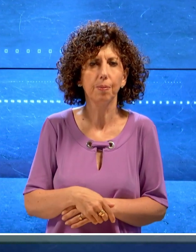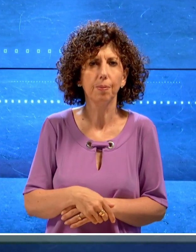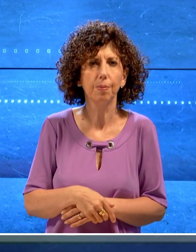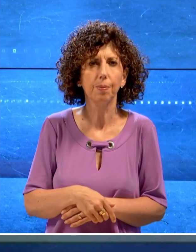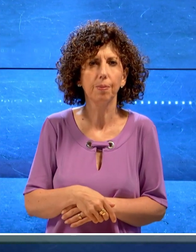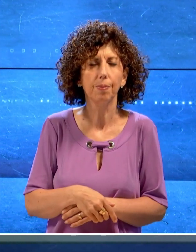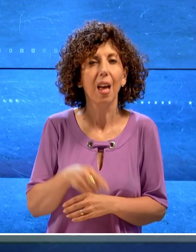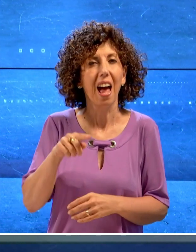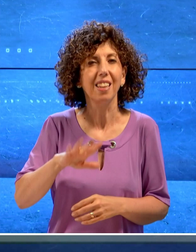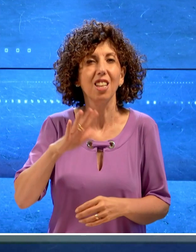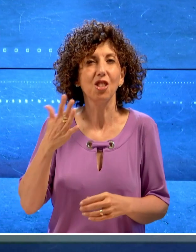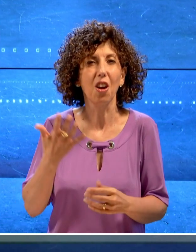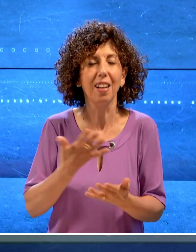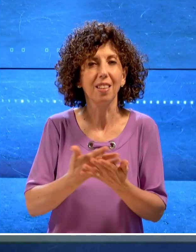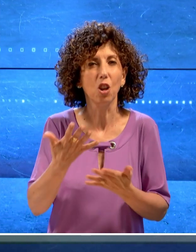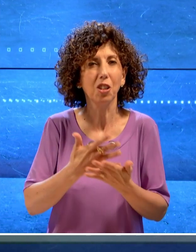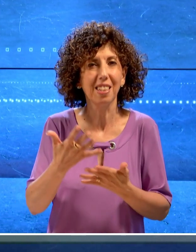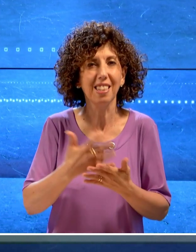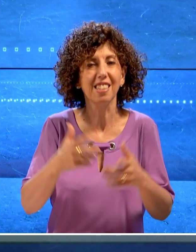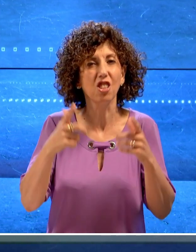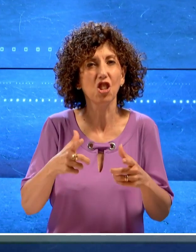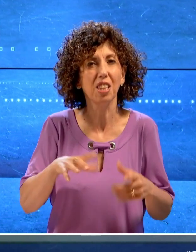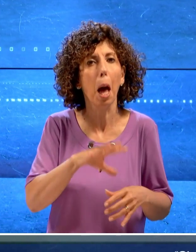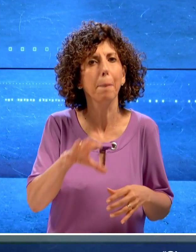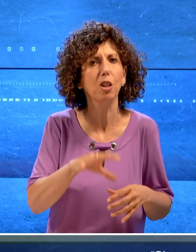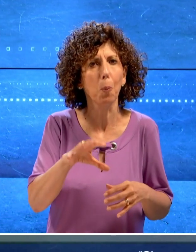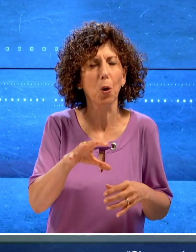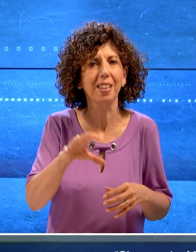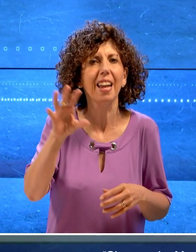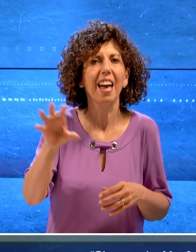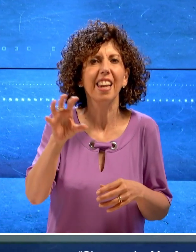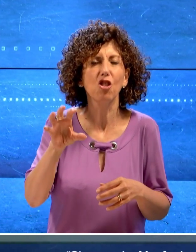e adesso le notizie dall'area metropolitana e dalla regione